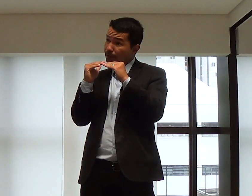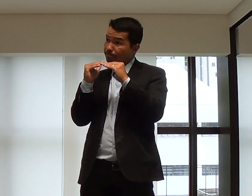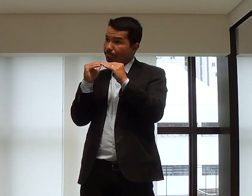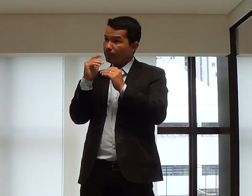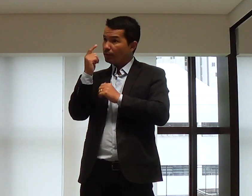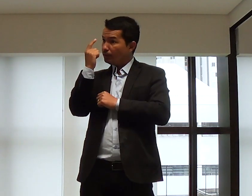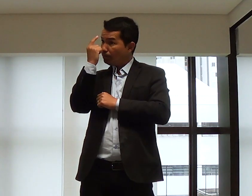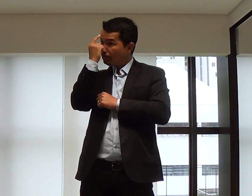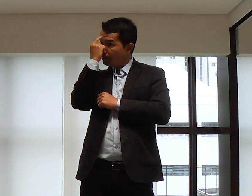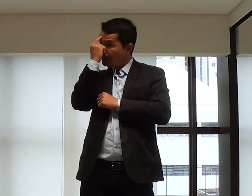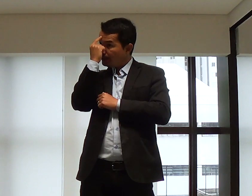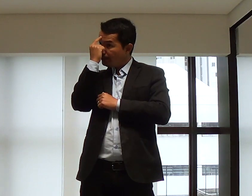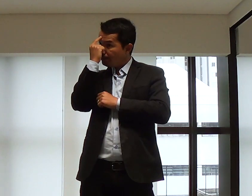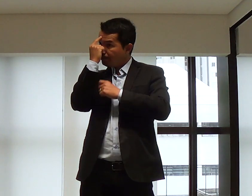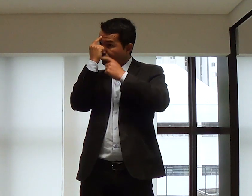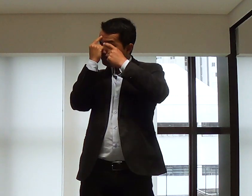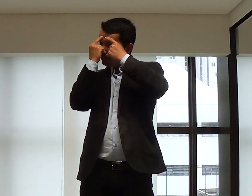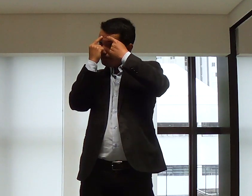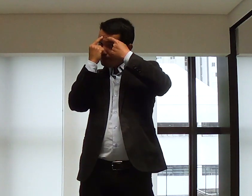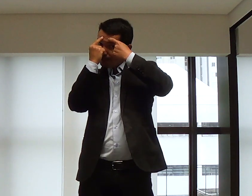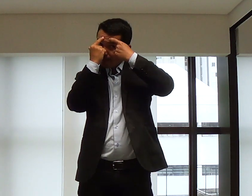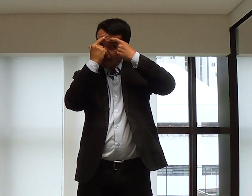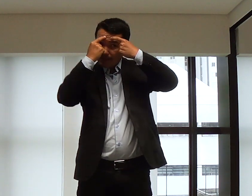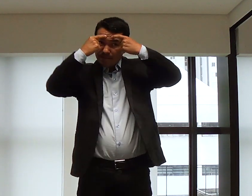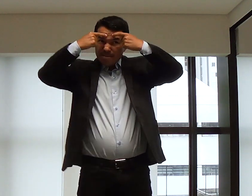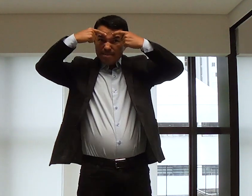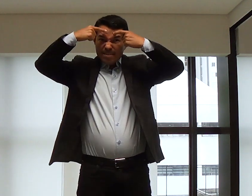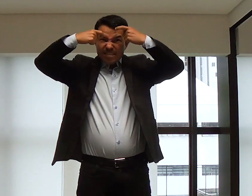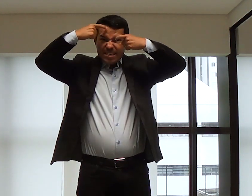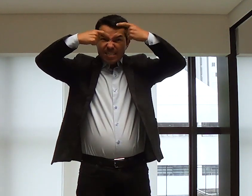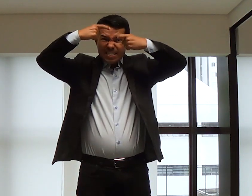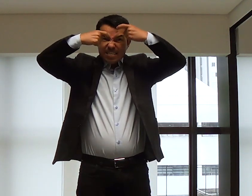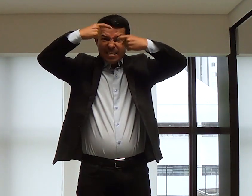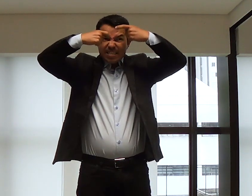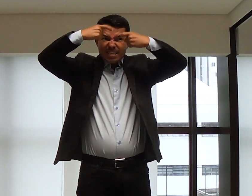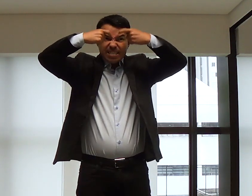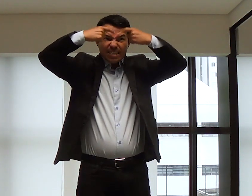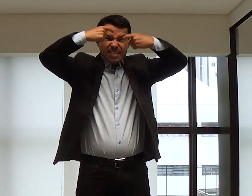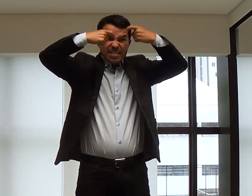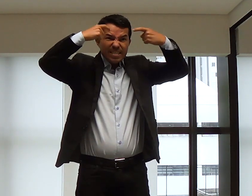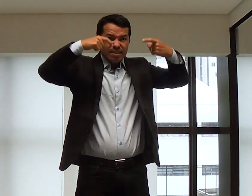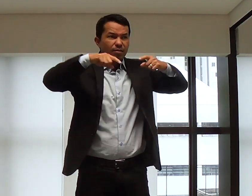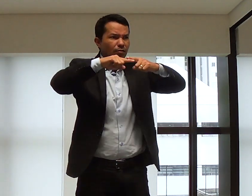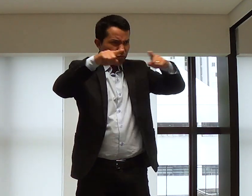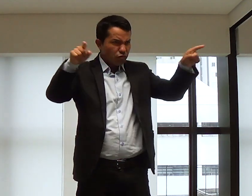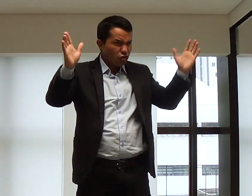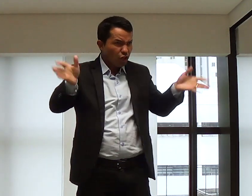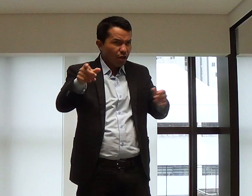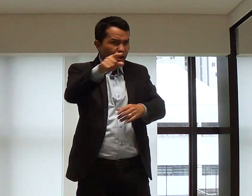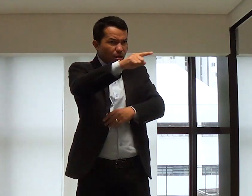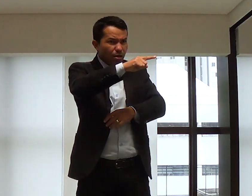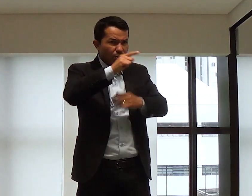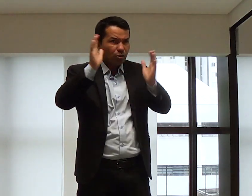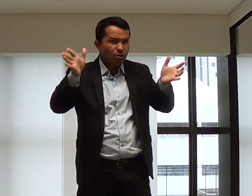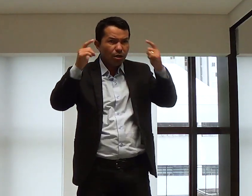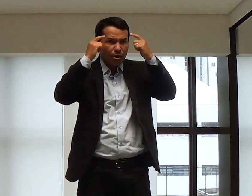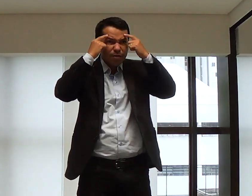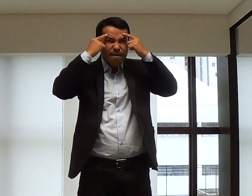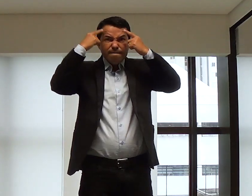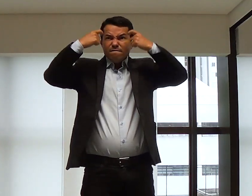dar. É aquela guerra interior que a pessoa vive. Sabe, você já